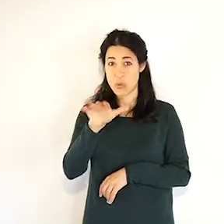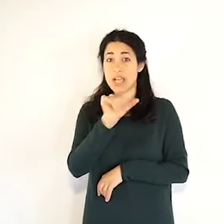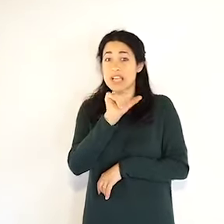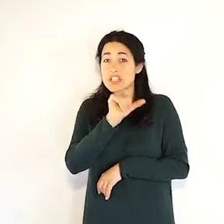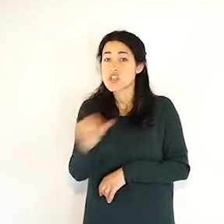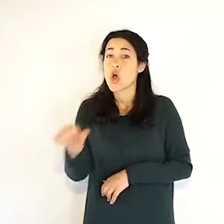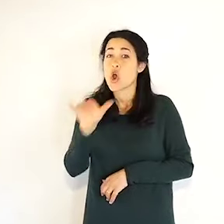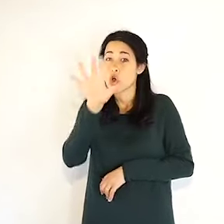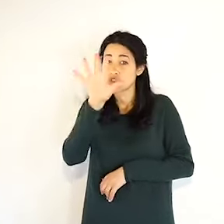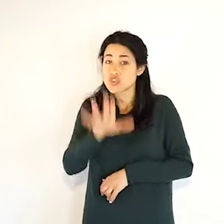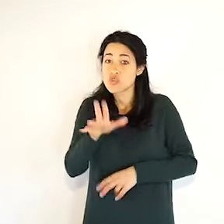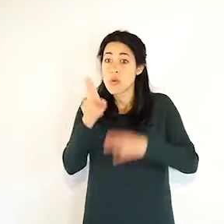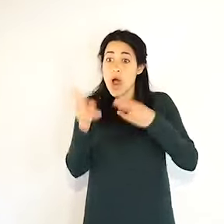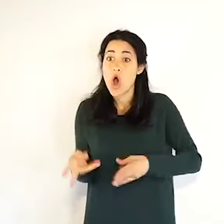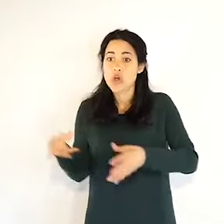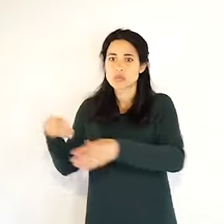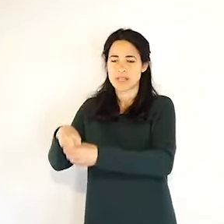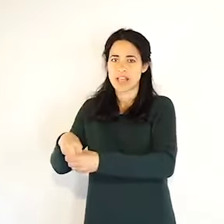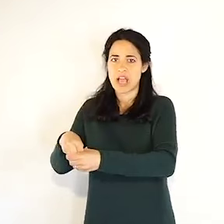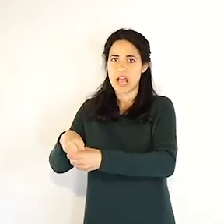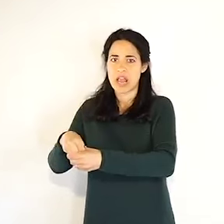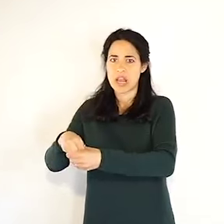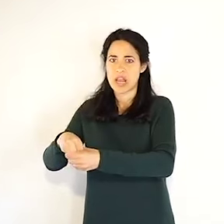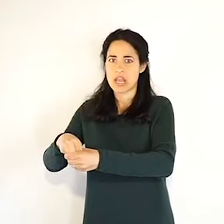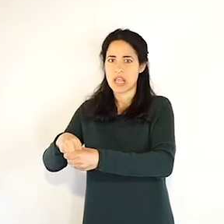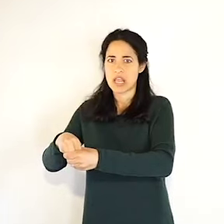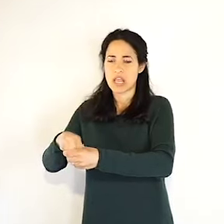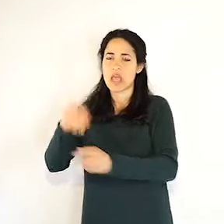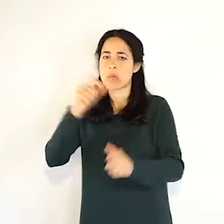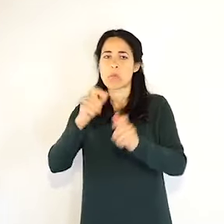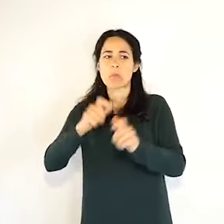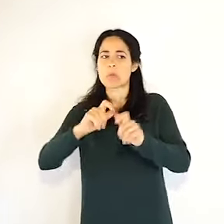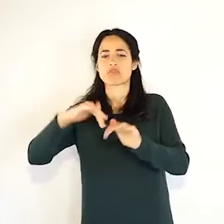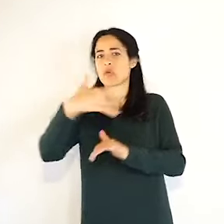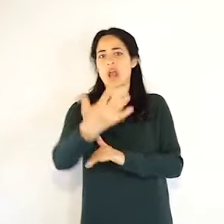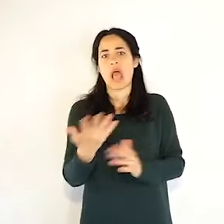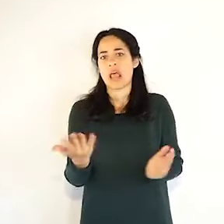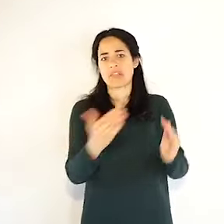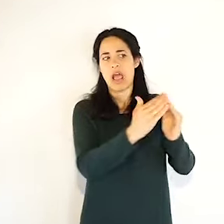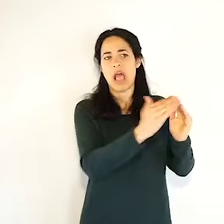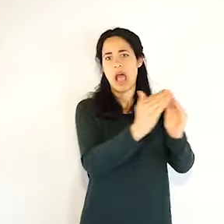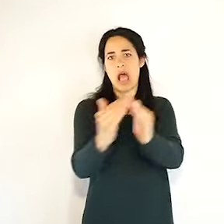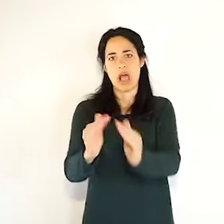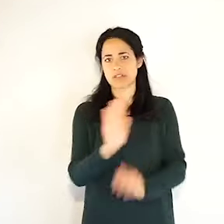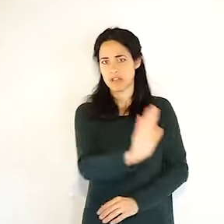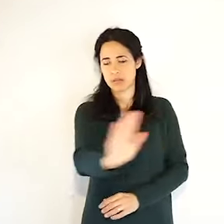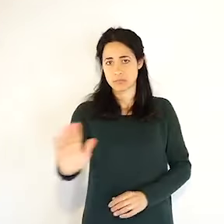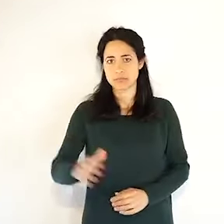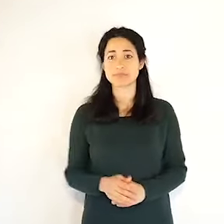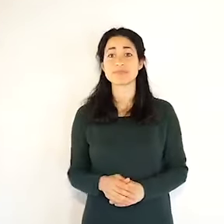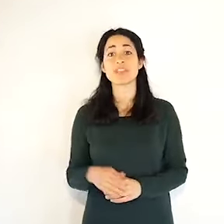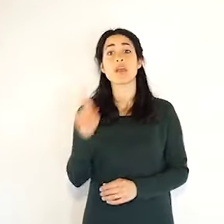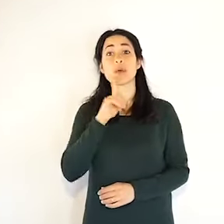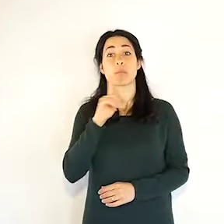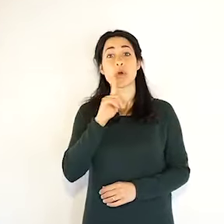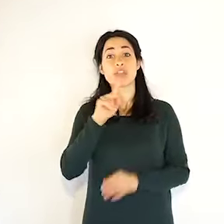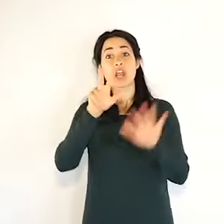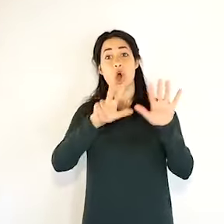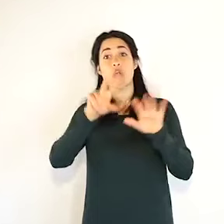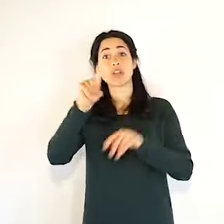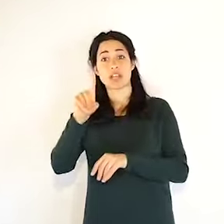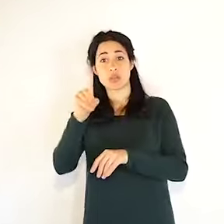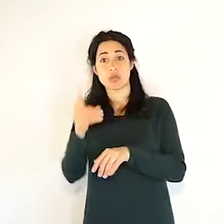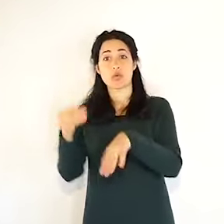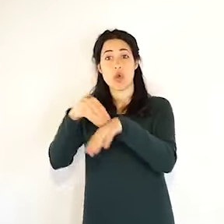in totale, sono 117 in più a Bologna, 2.738, sono 4 in più, come vi avevo